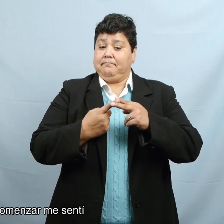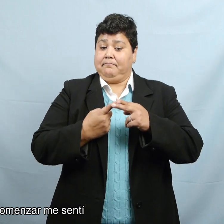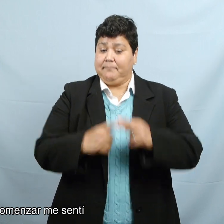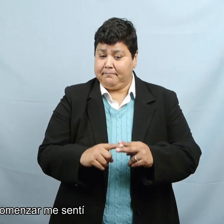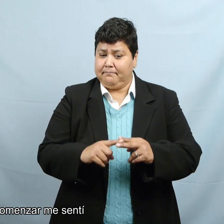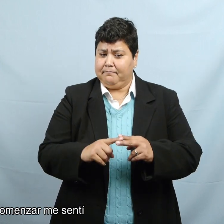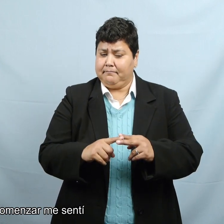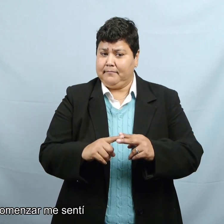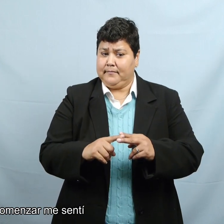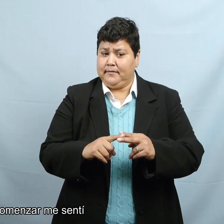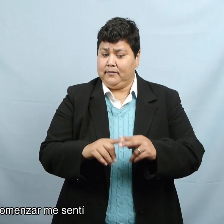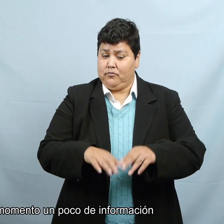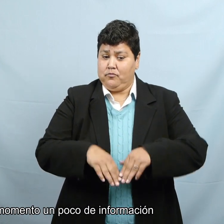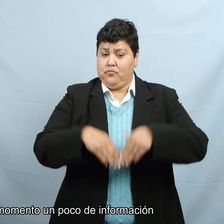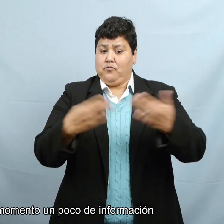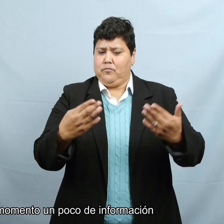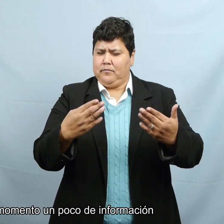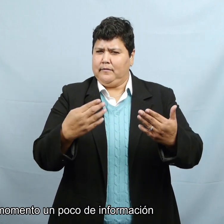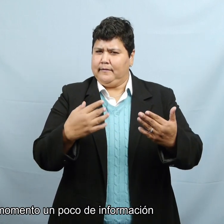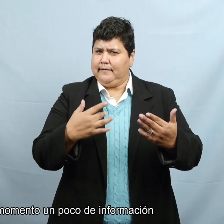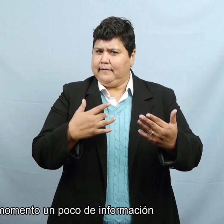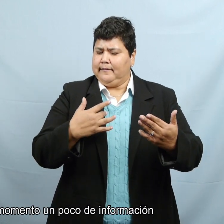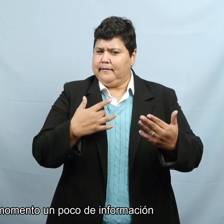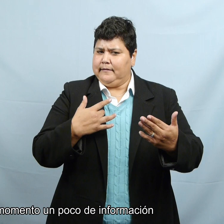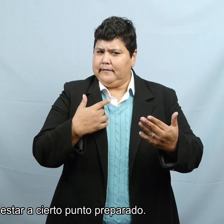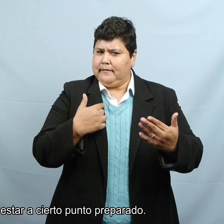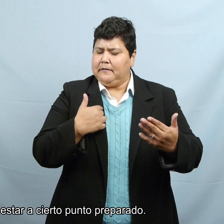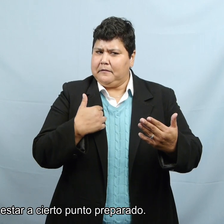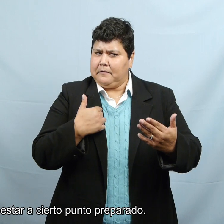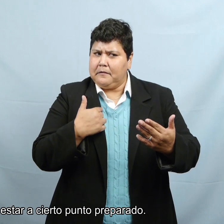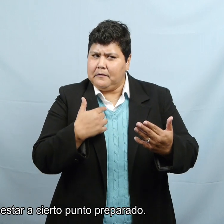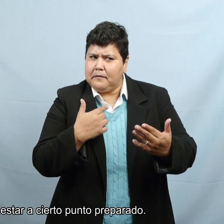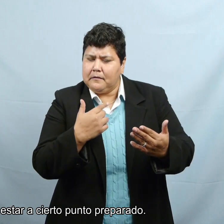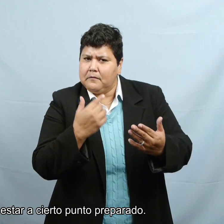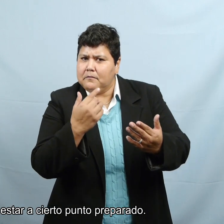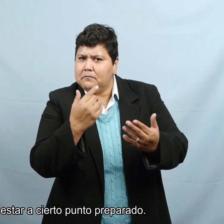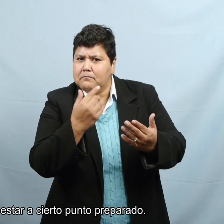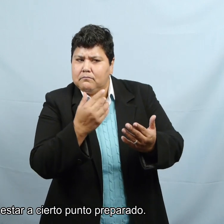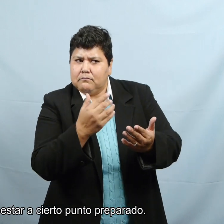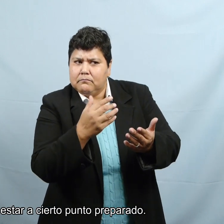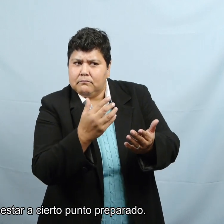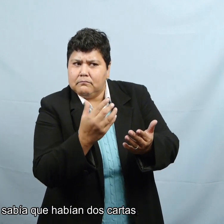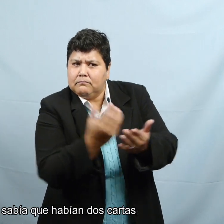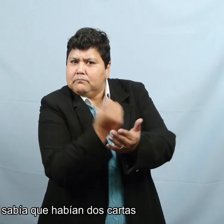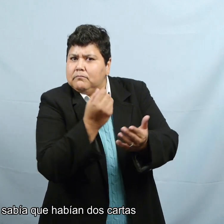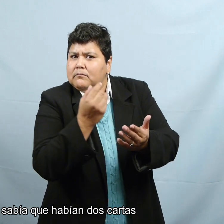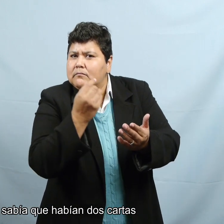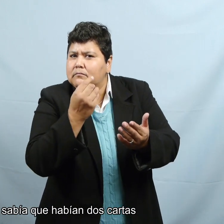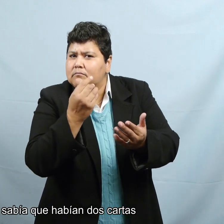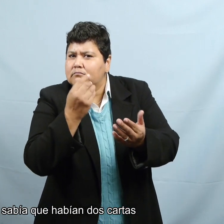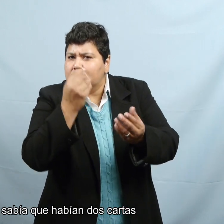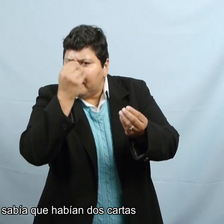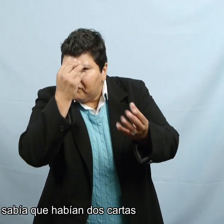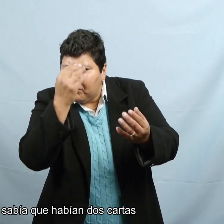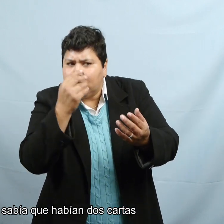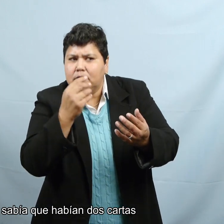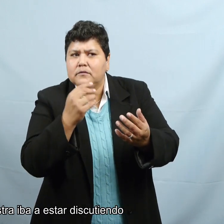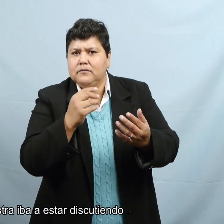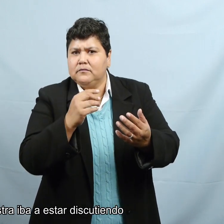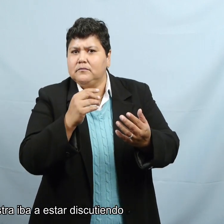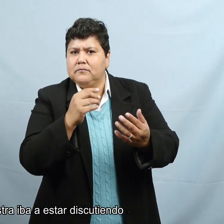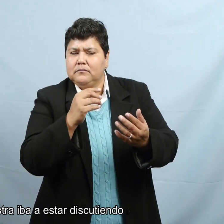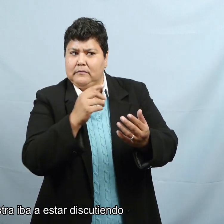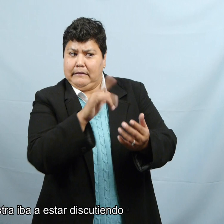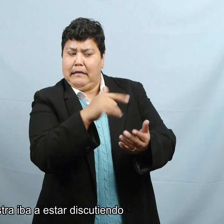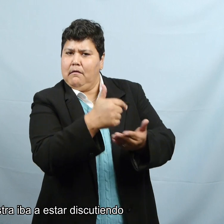tenía en ese momento un poco de información que me ayudó a estar hasta cierto punto preparado. Por ejemplo, sí sabía que habían dos cartas que